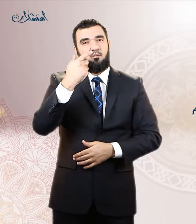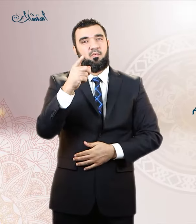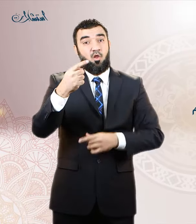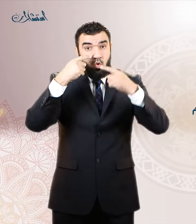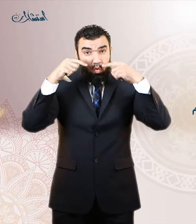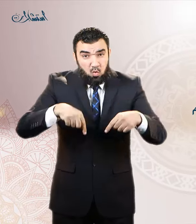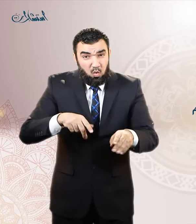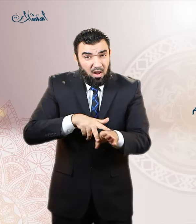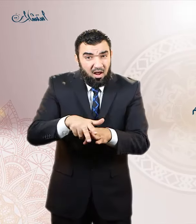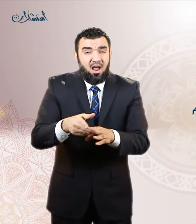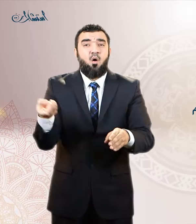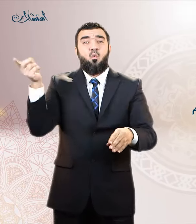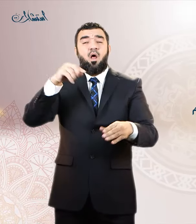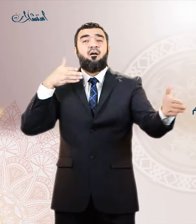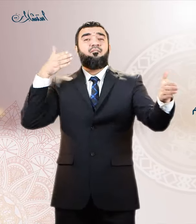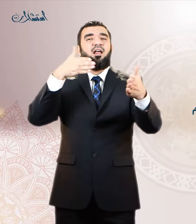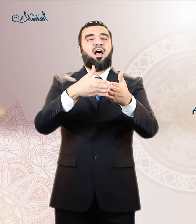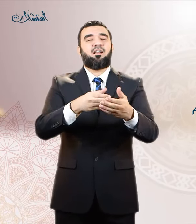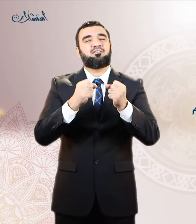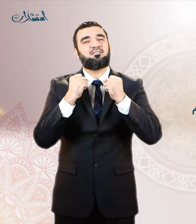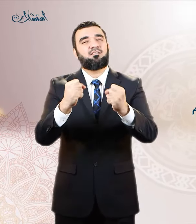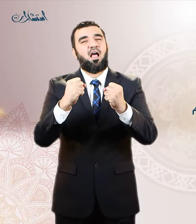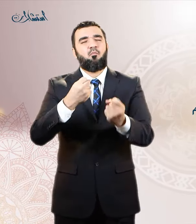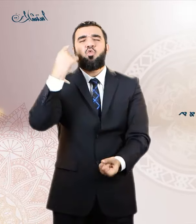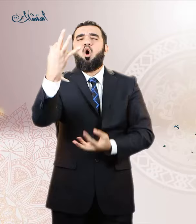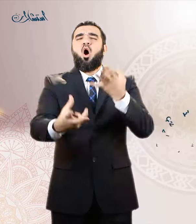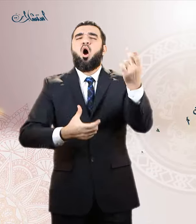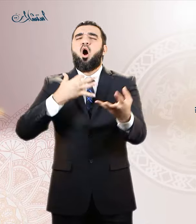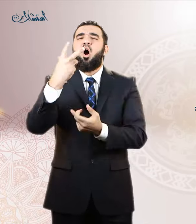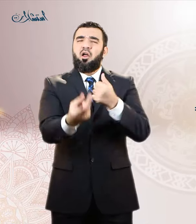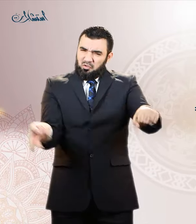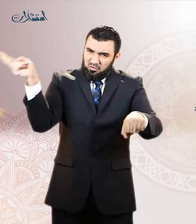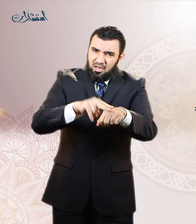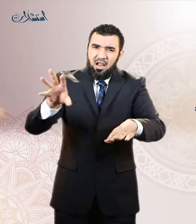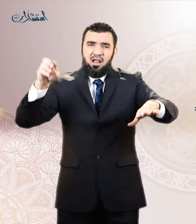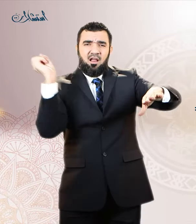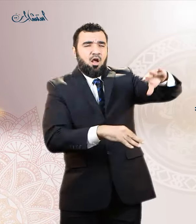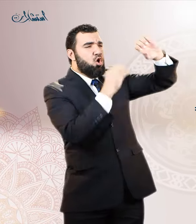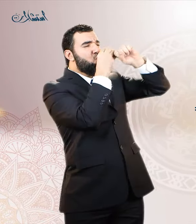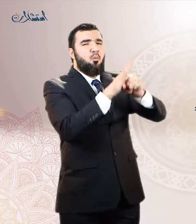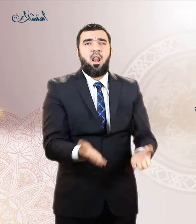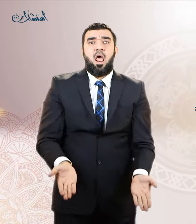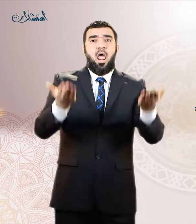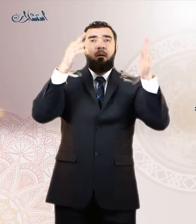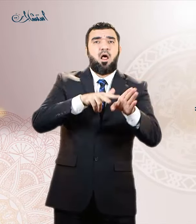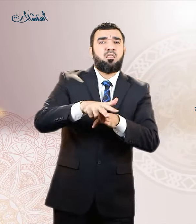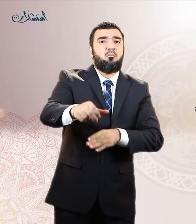العذاب المستمر في عذاب جهنم فان الله تعالى قال في وصف